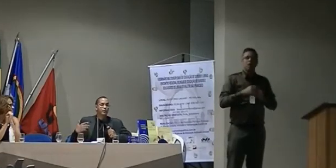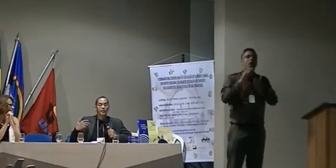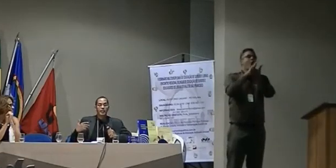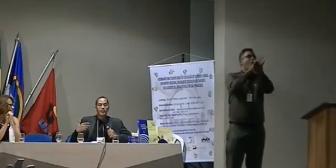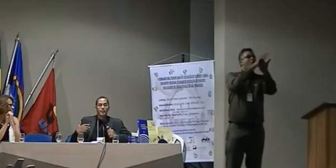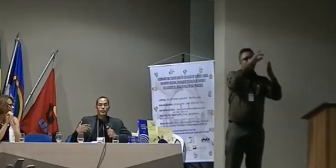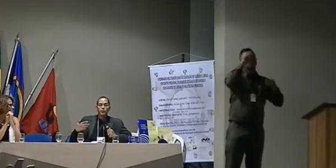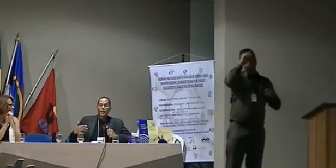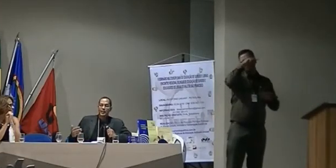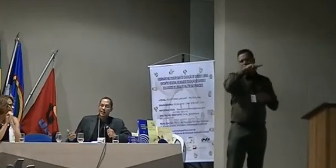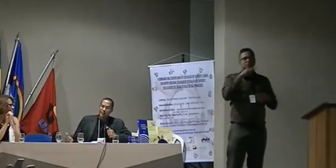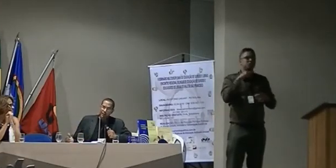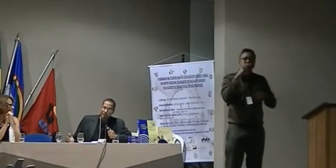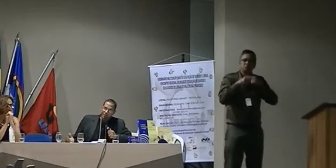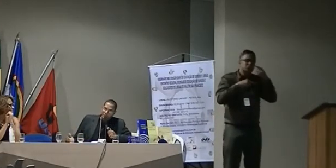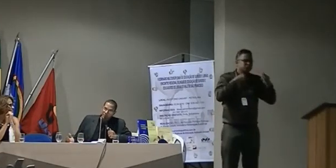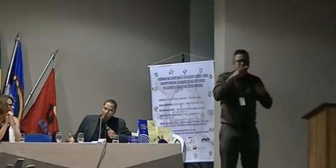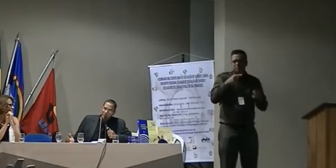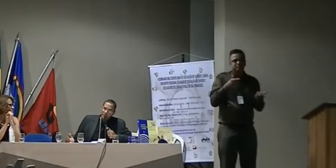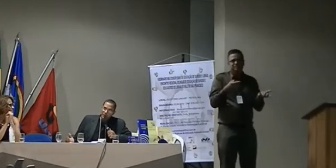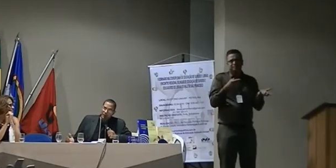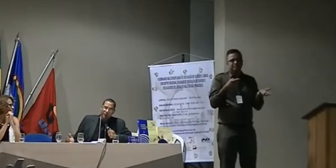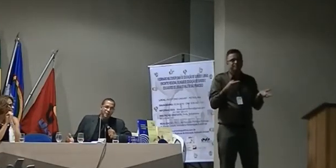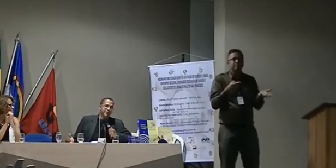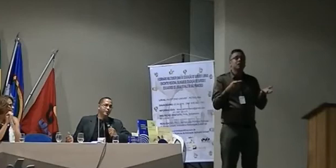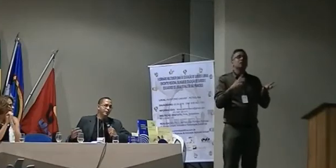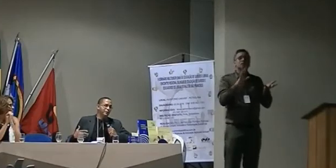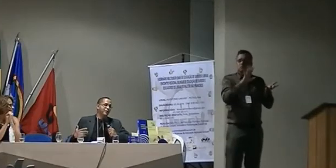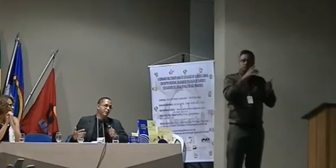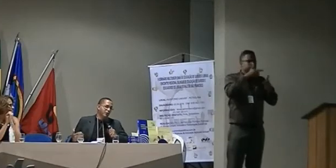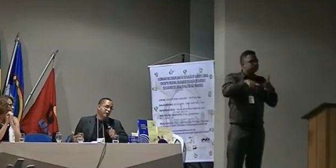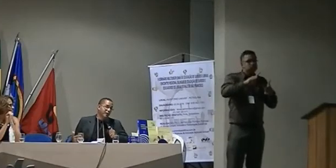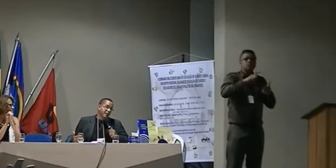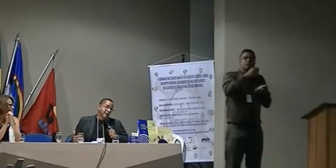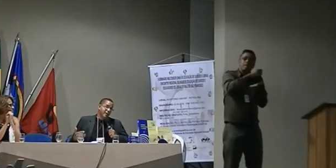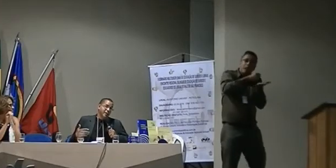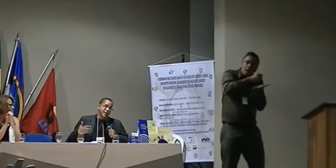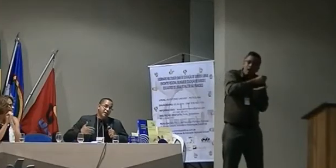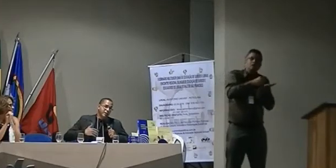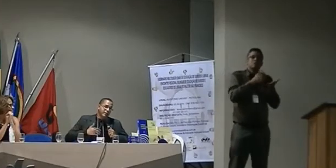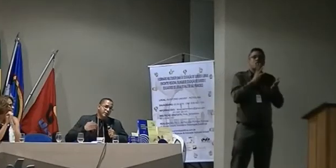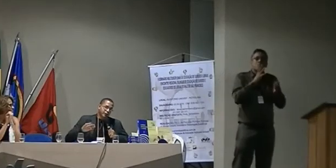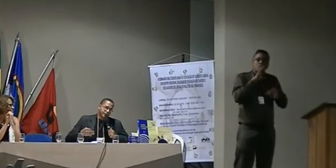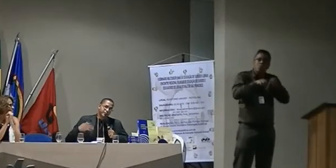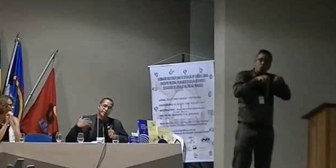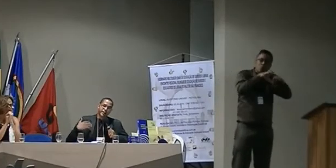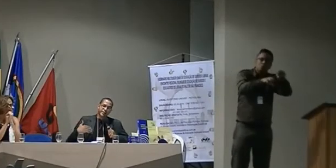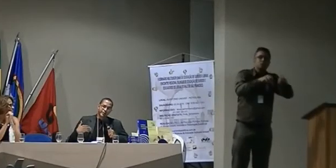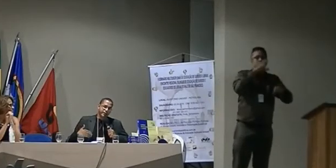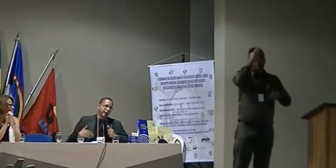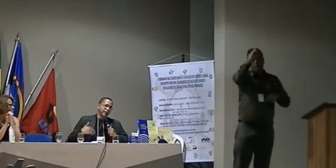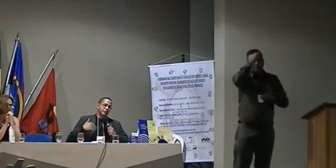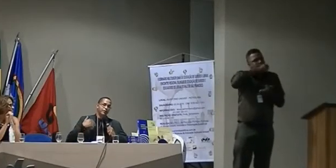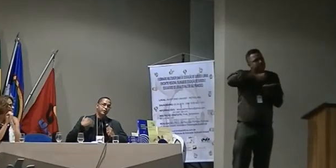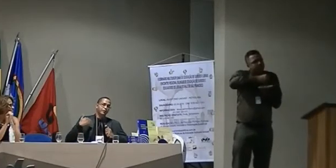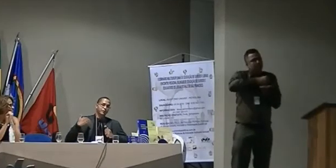nunca é demais então realmente todos me devem procurar e digo vocês quem diz assim ah eu não